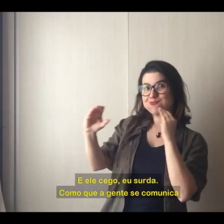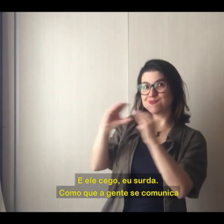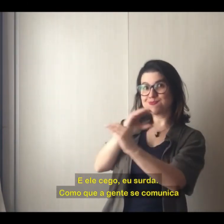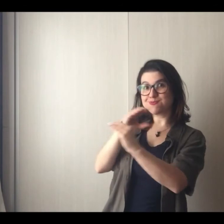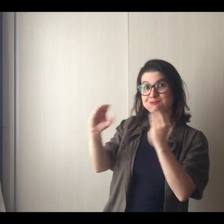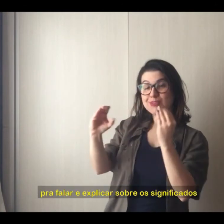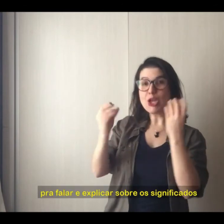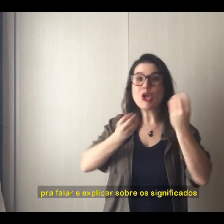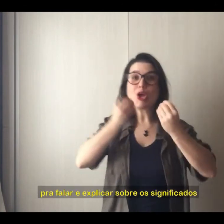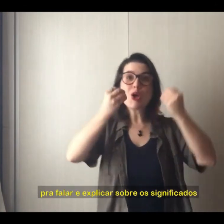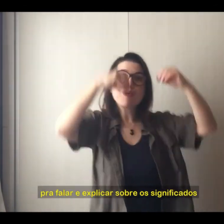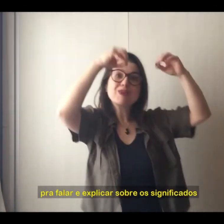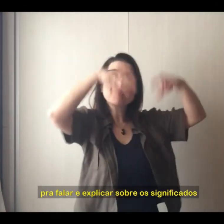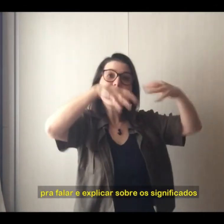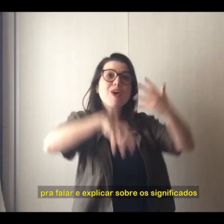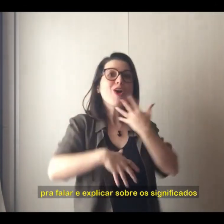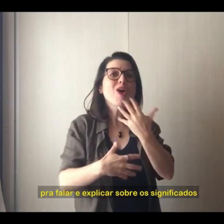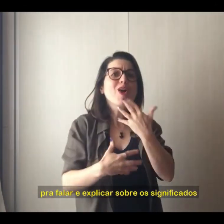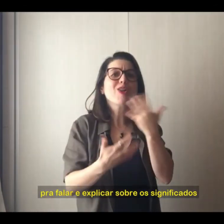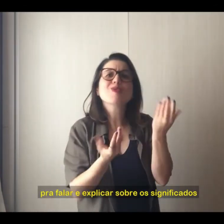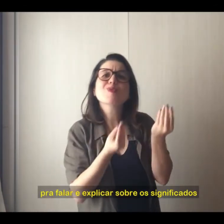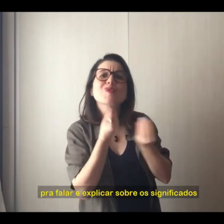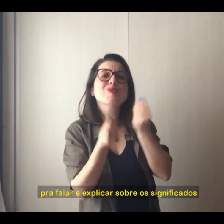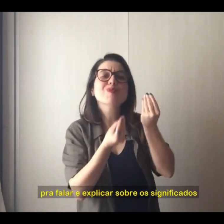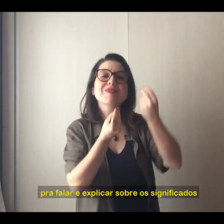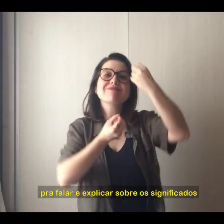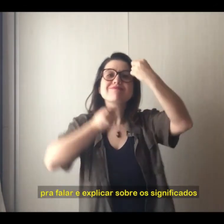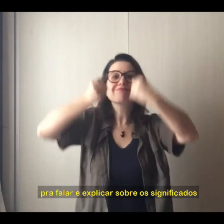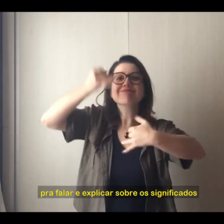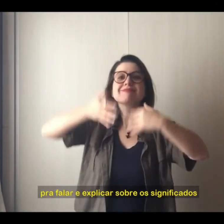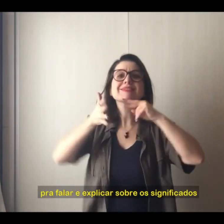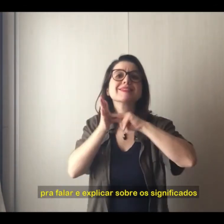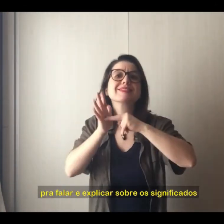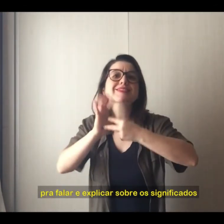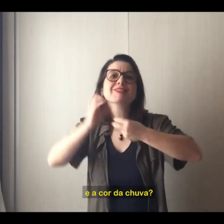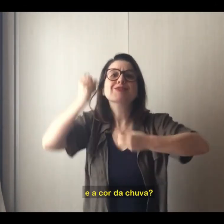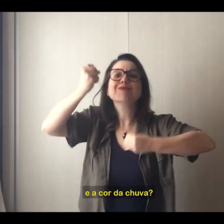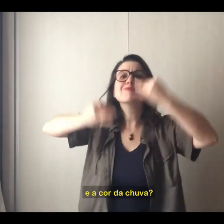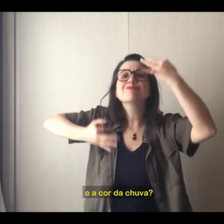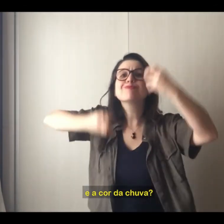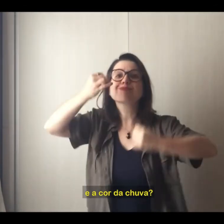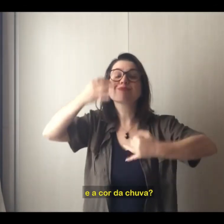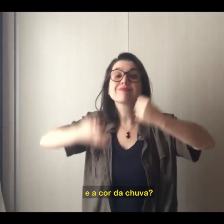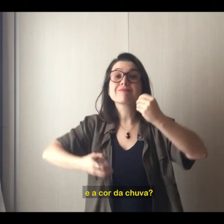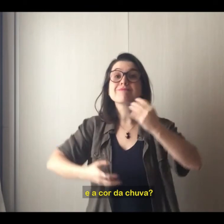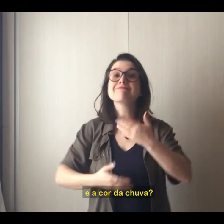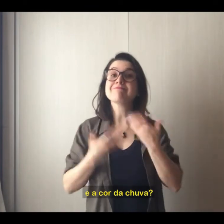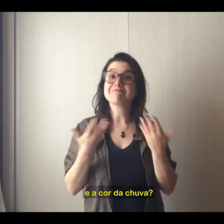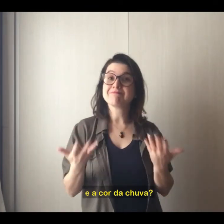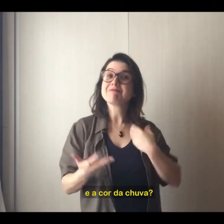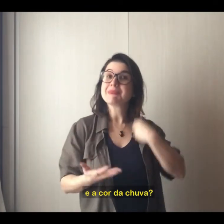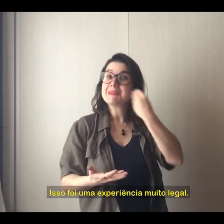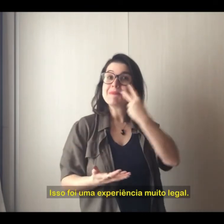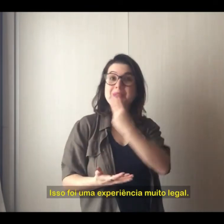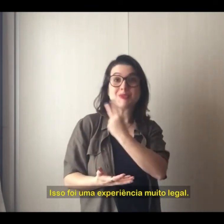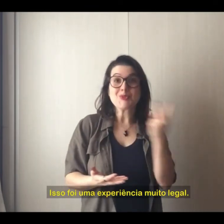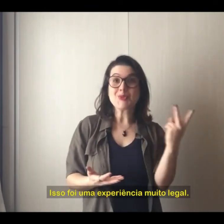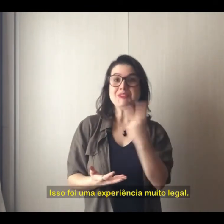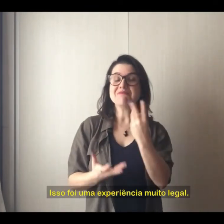para falar e explicar sobre os significados e a cor da chuva. E isso foi uma